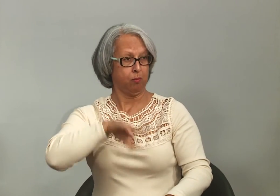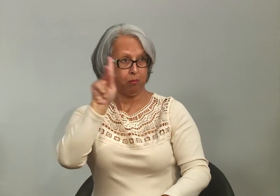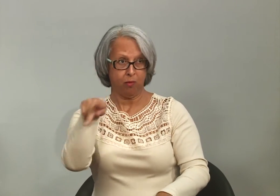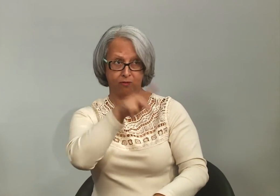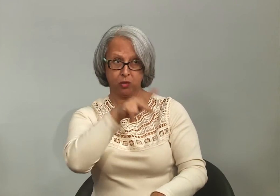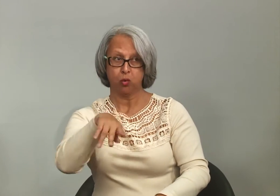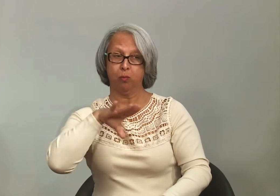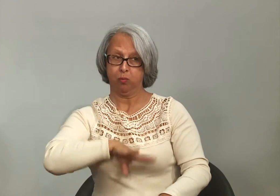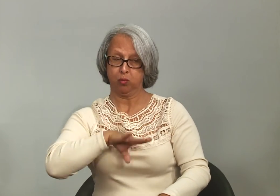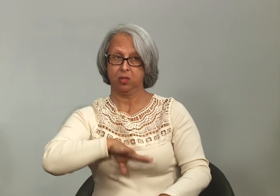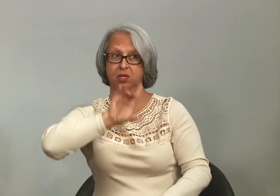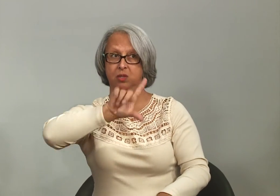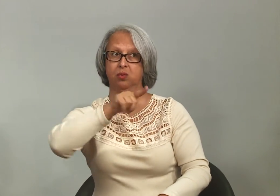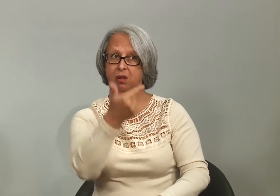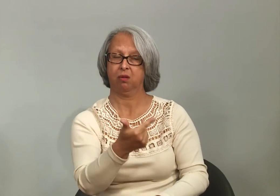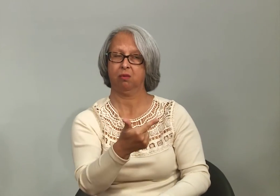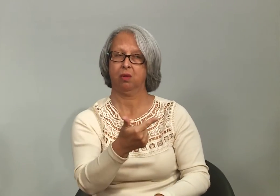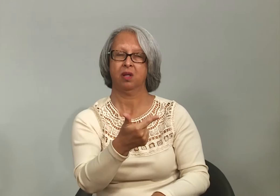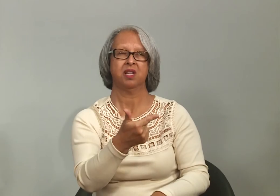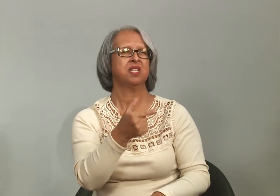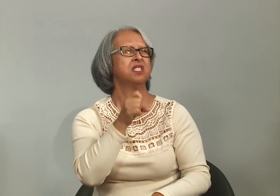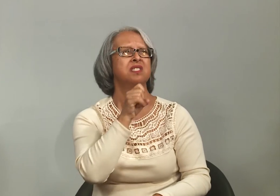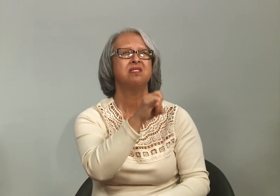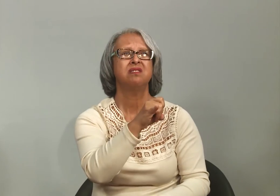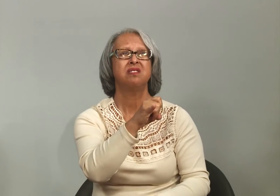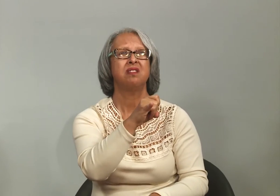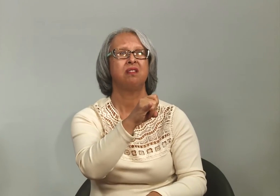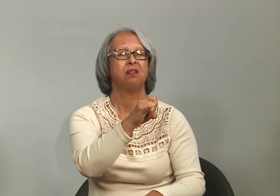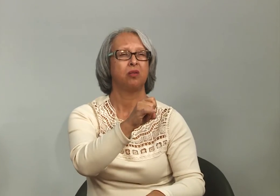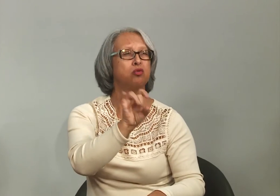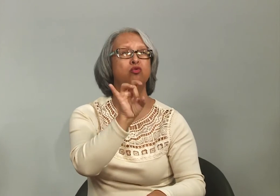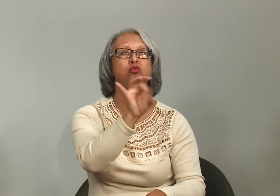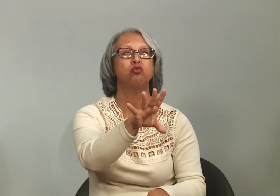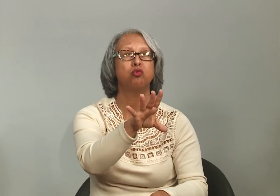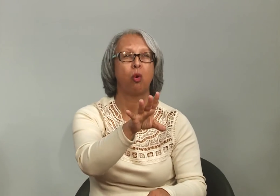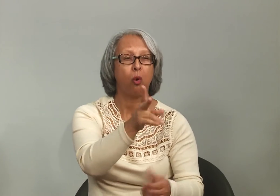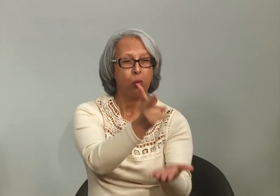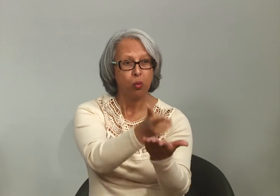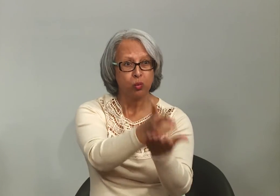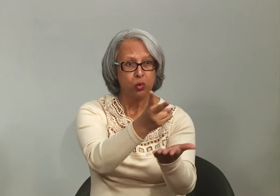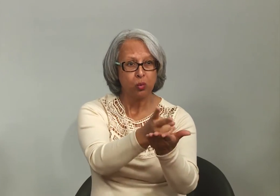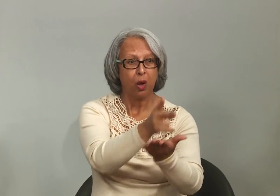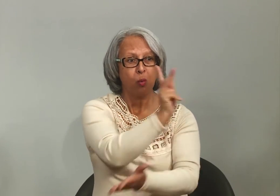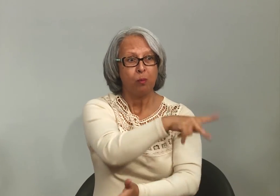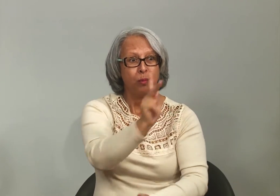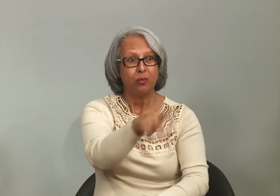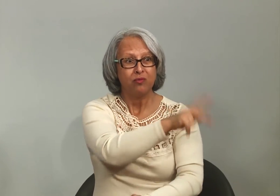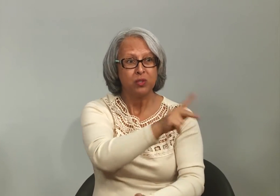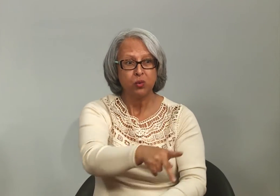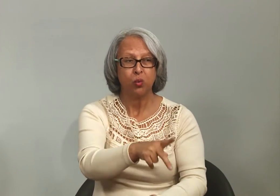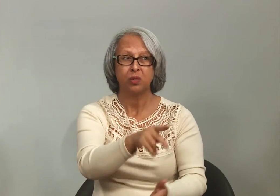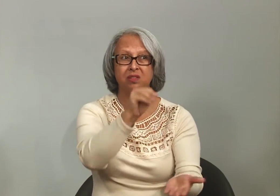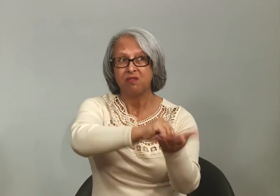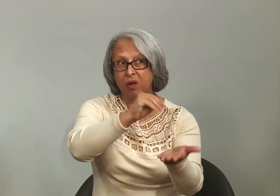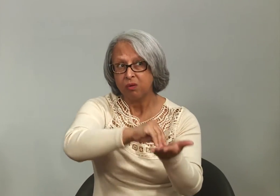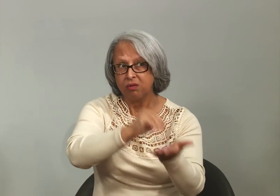de professores de português como segunda língua. Se continuar só o professor,